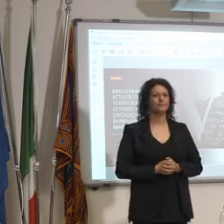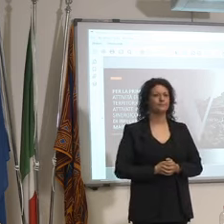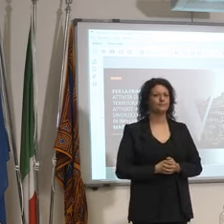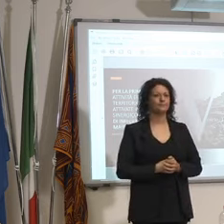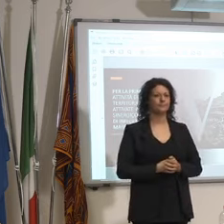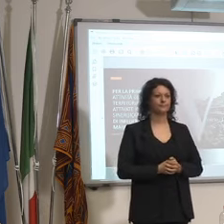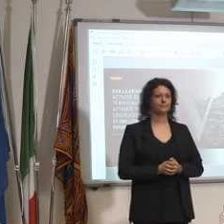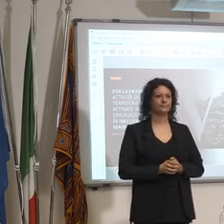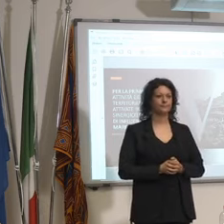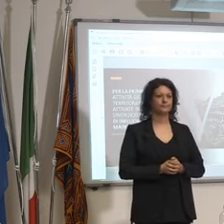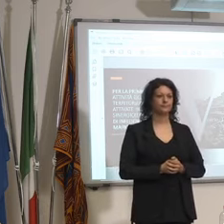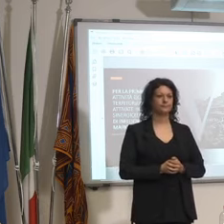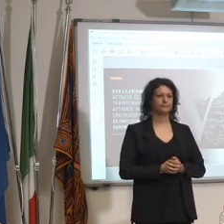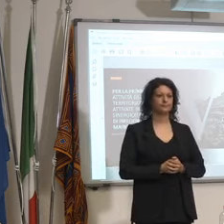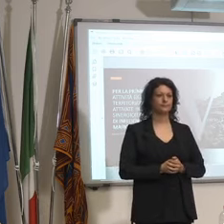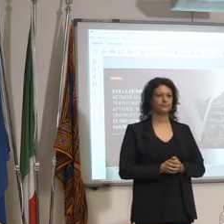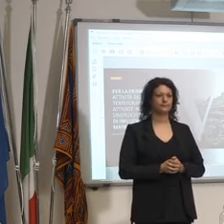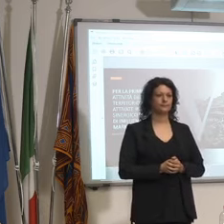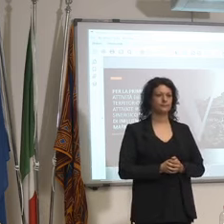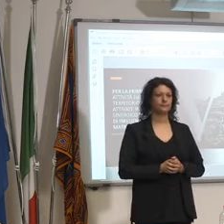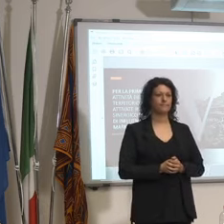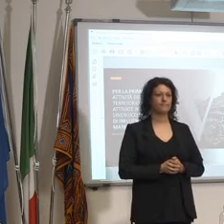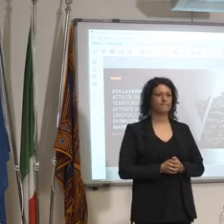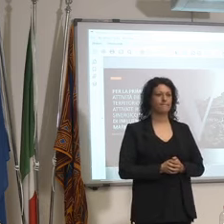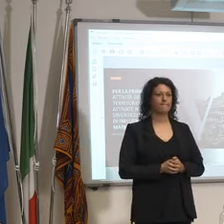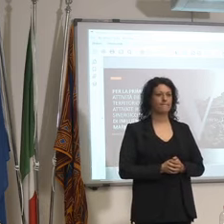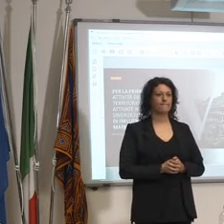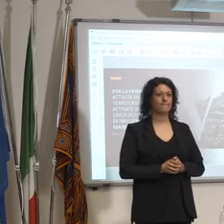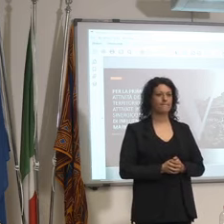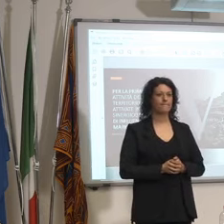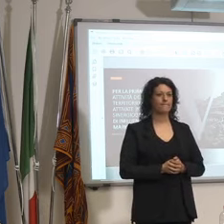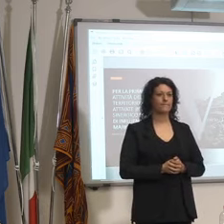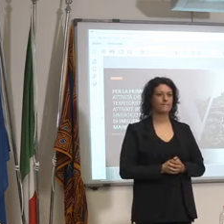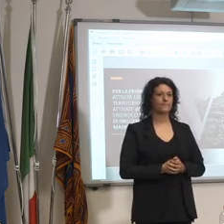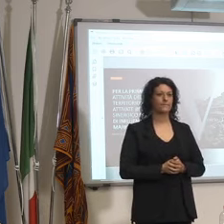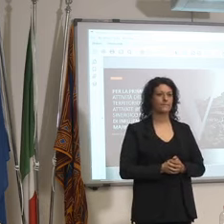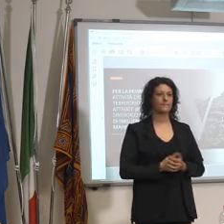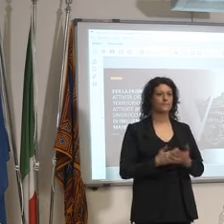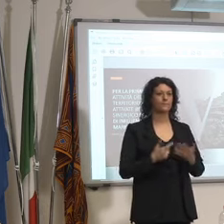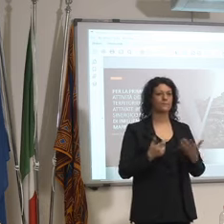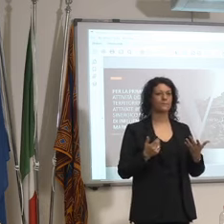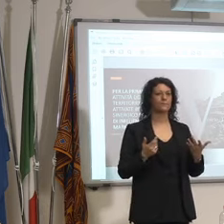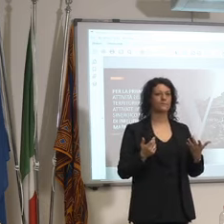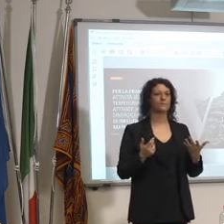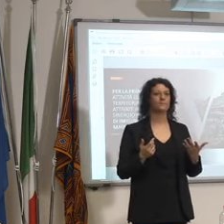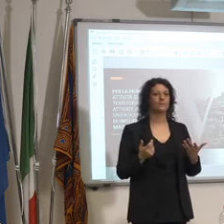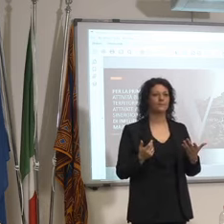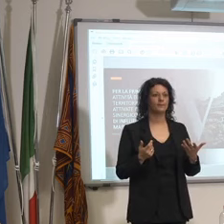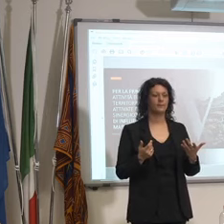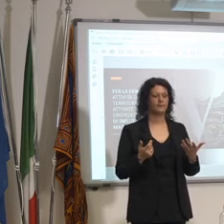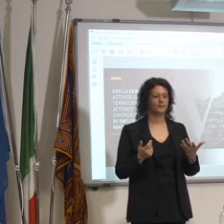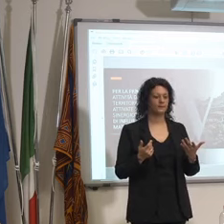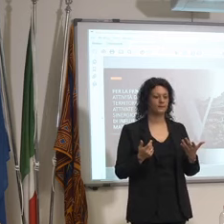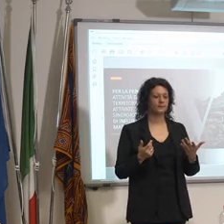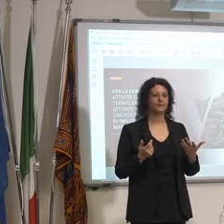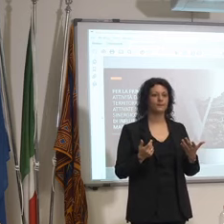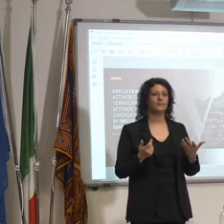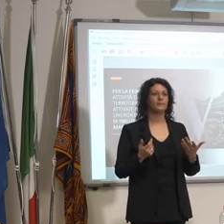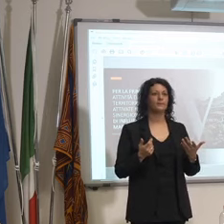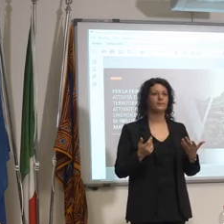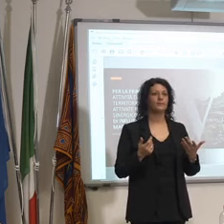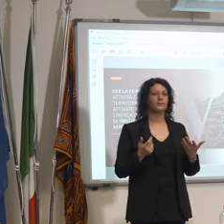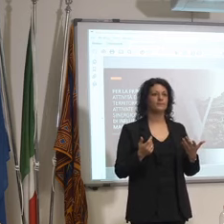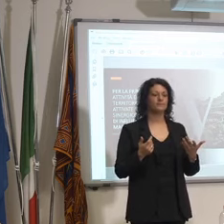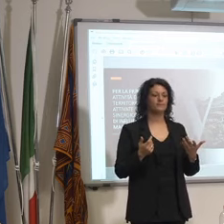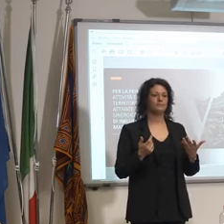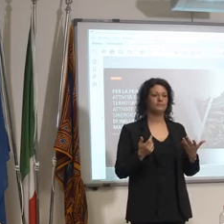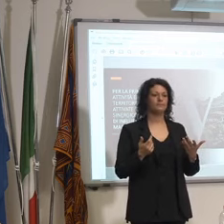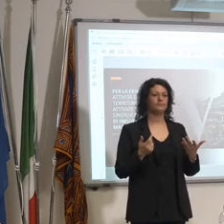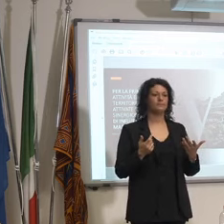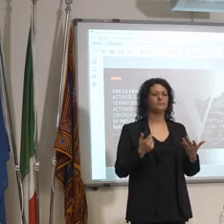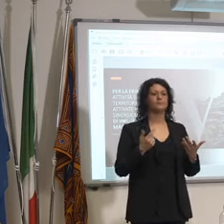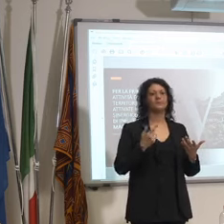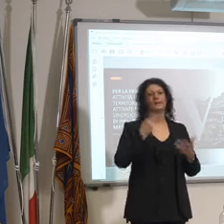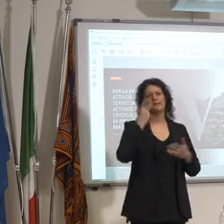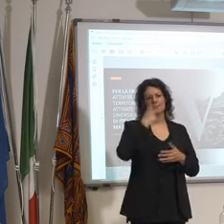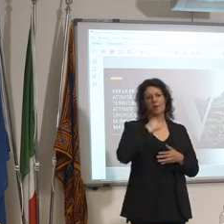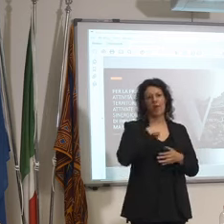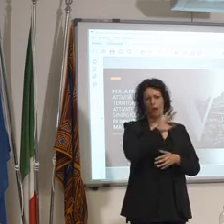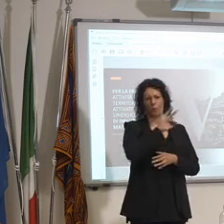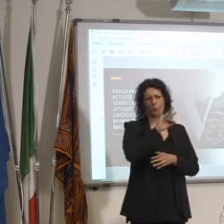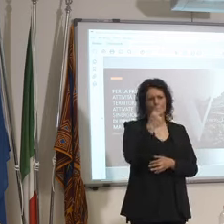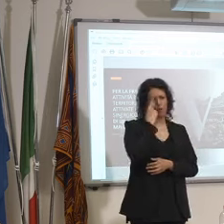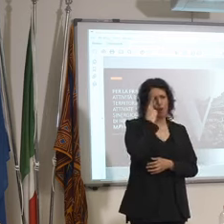sembrano fortemente innovative sono abbastanza classiche non voglio screditare le altre però non è che mi piacciono